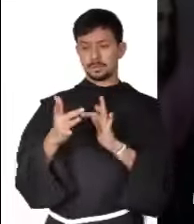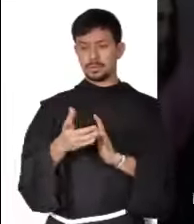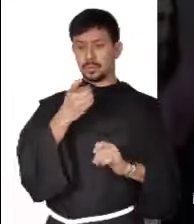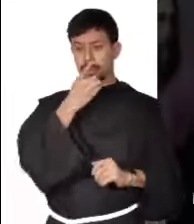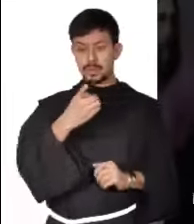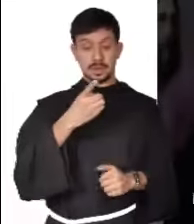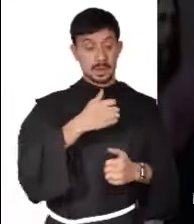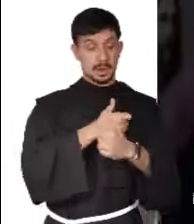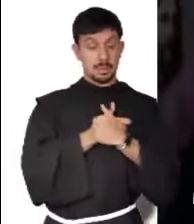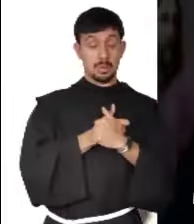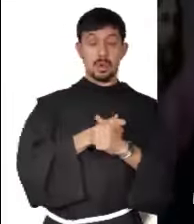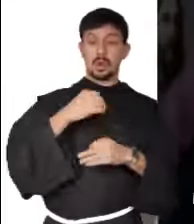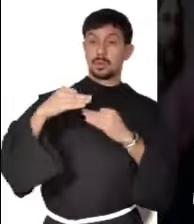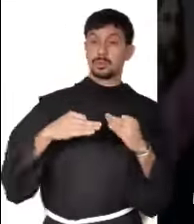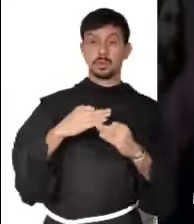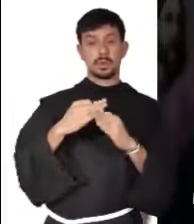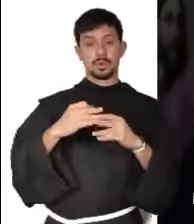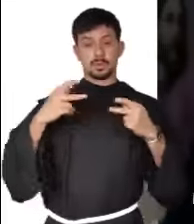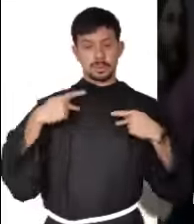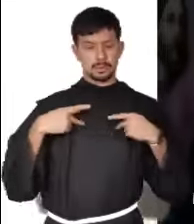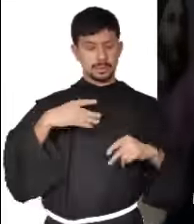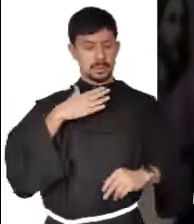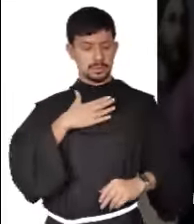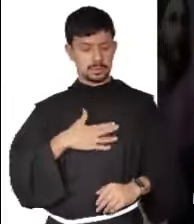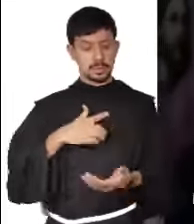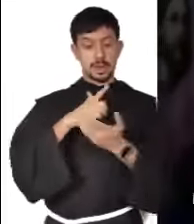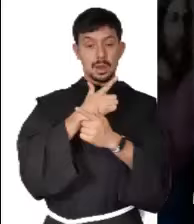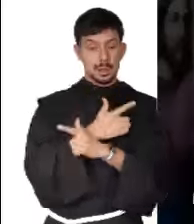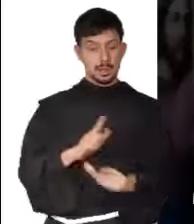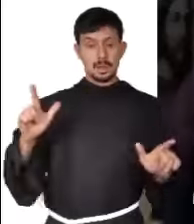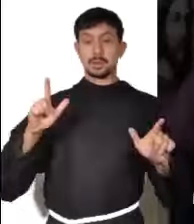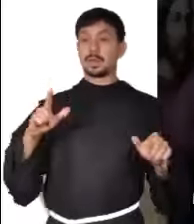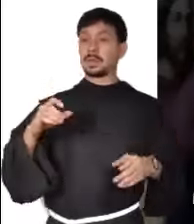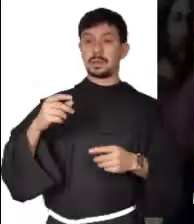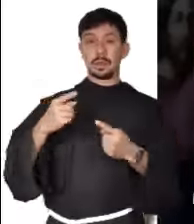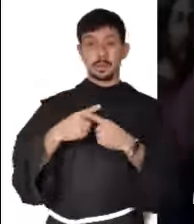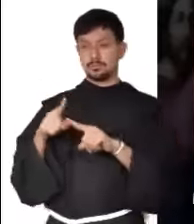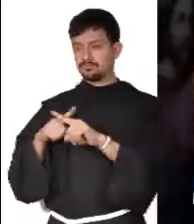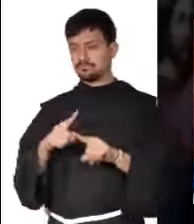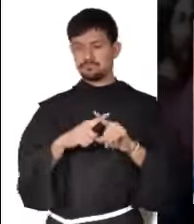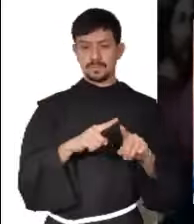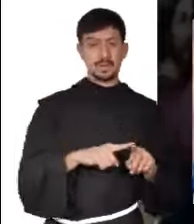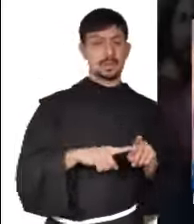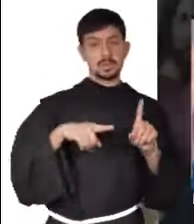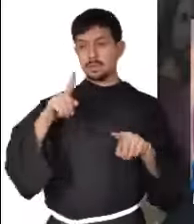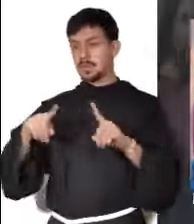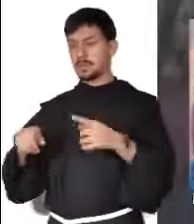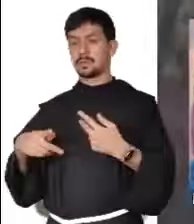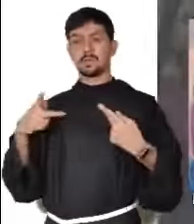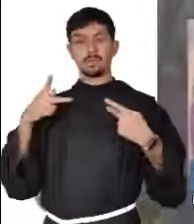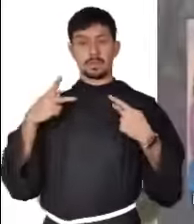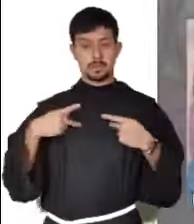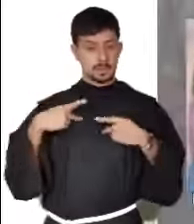los enemigos, nosotros también sabemos que la justicia, la libertad, la pluralidad y la